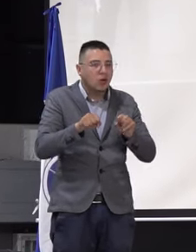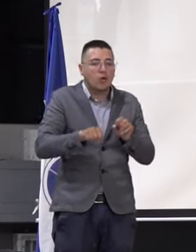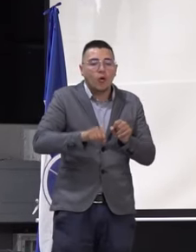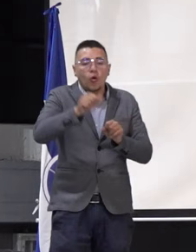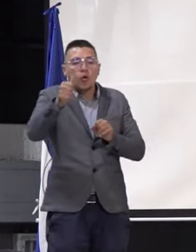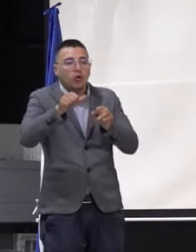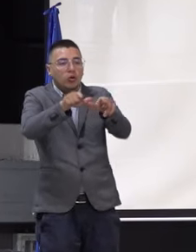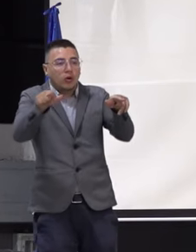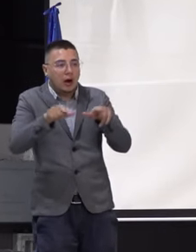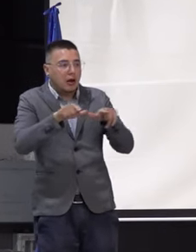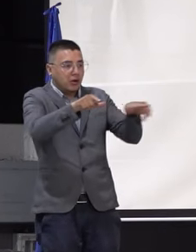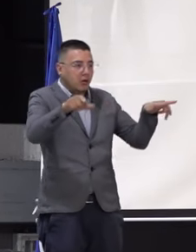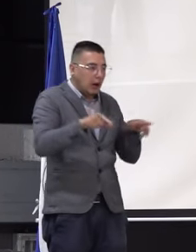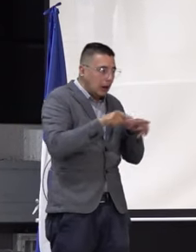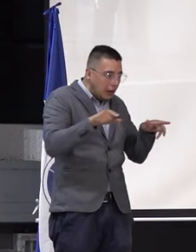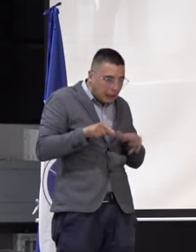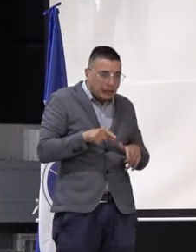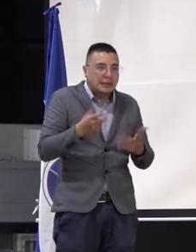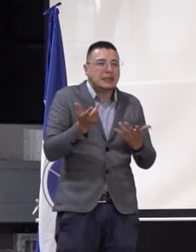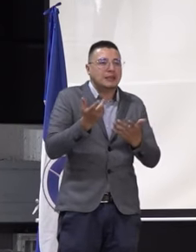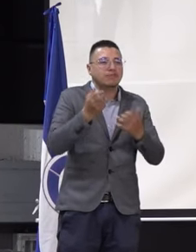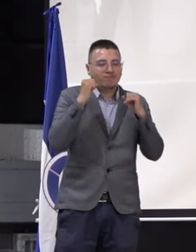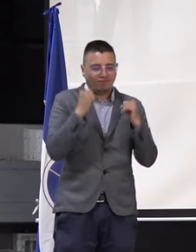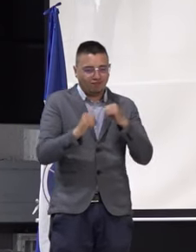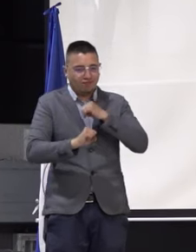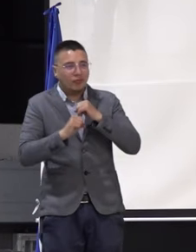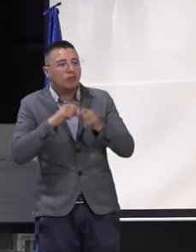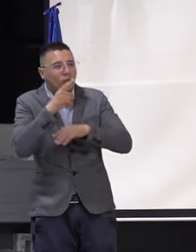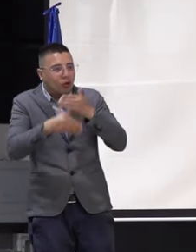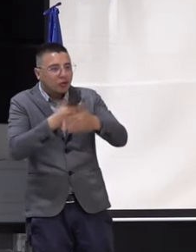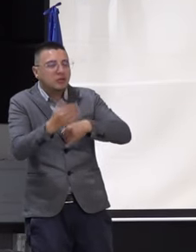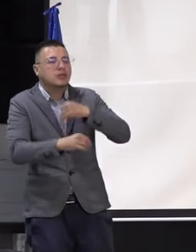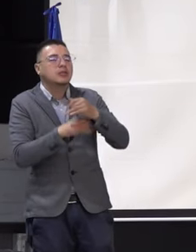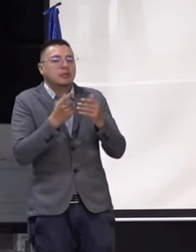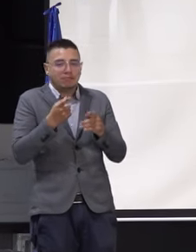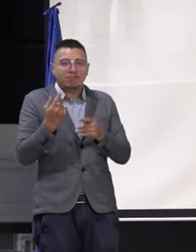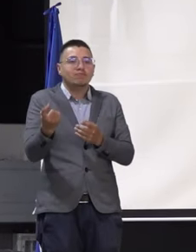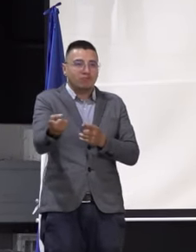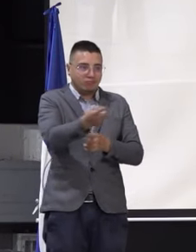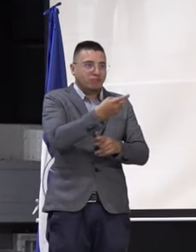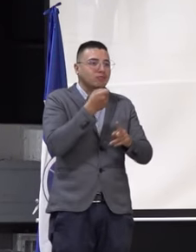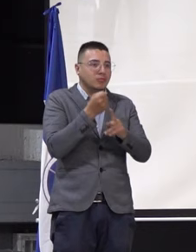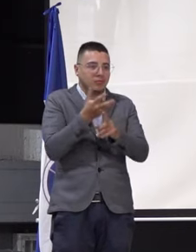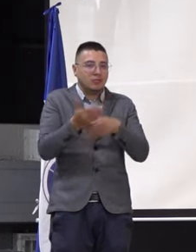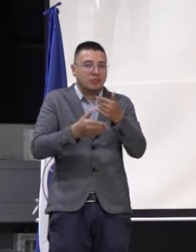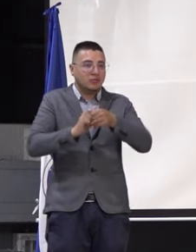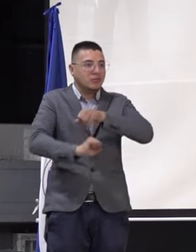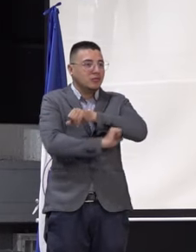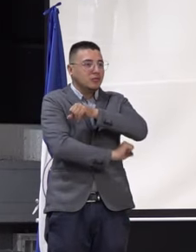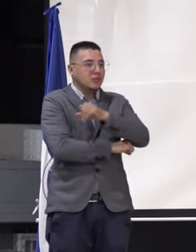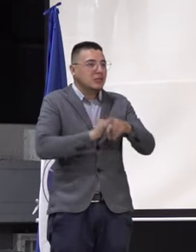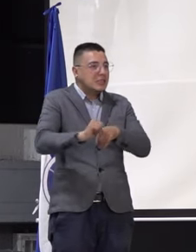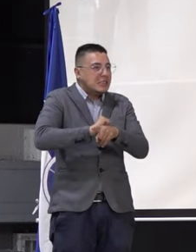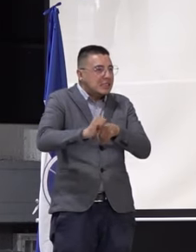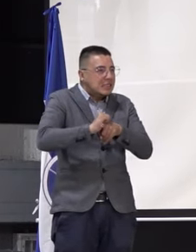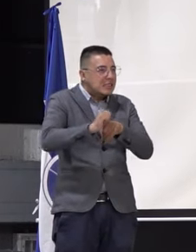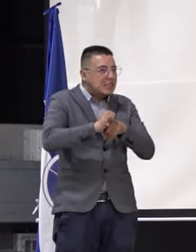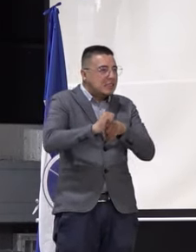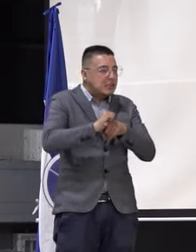escenarios. O que se sigan fortaleciendo, porque ya se han generado, se sigan fortaleciendo esos espacios de práctica.